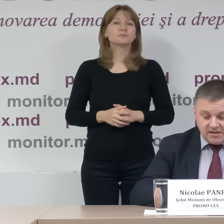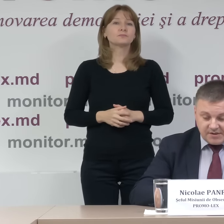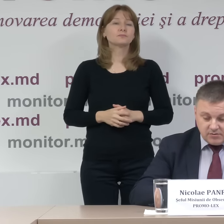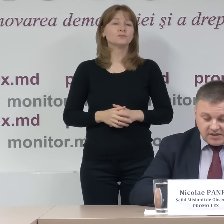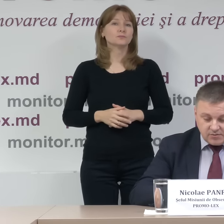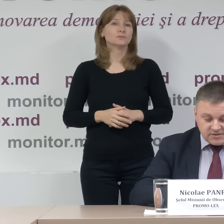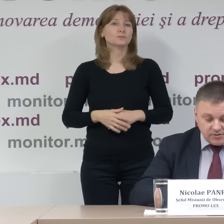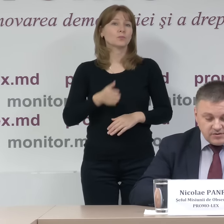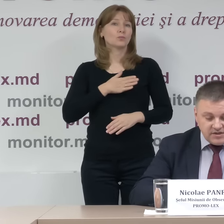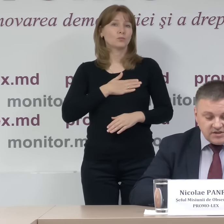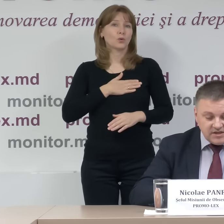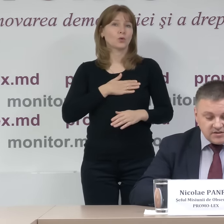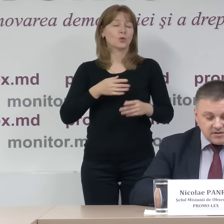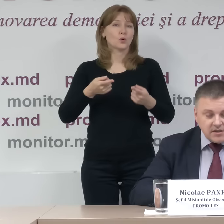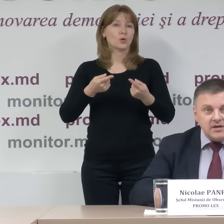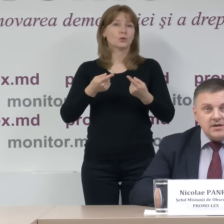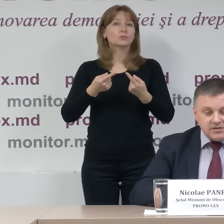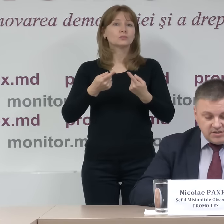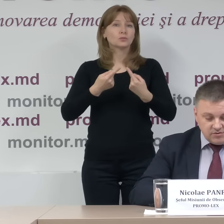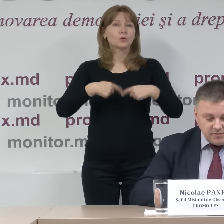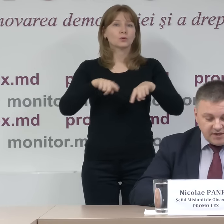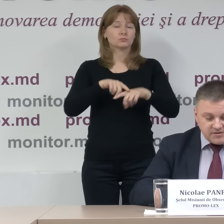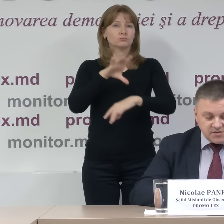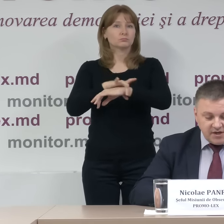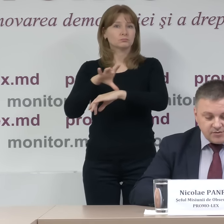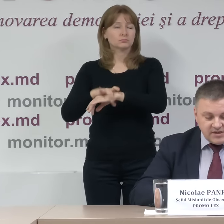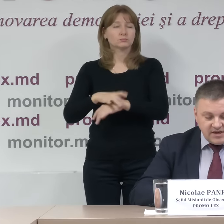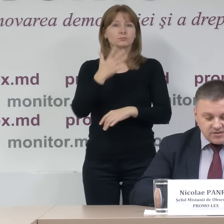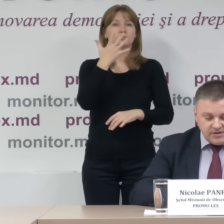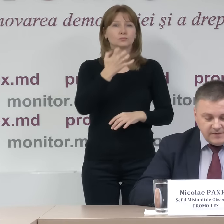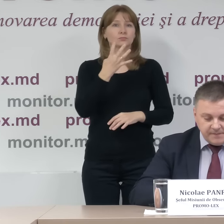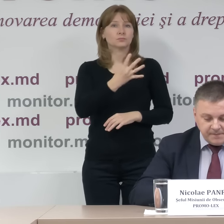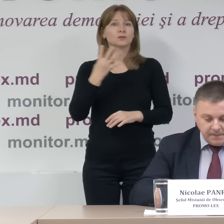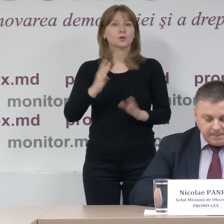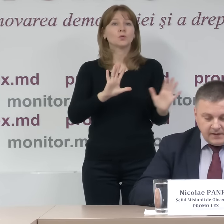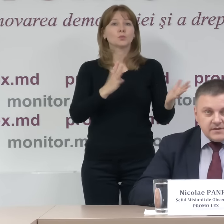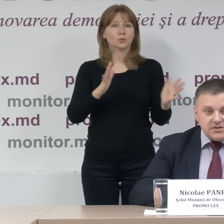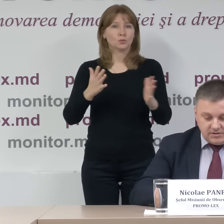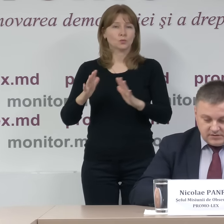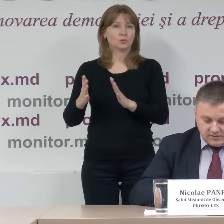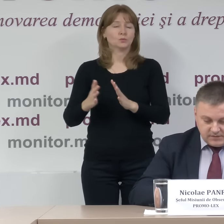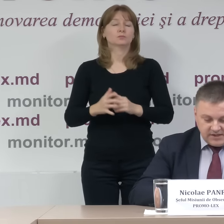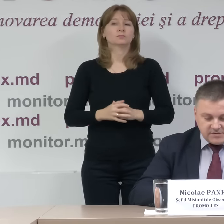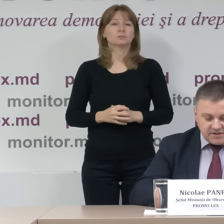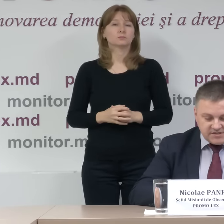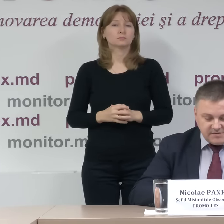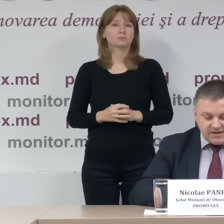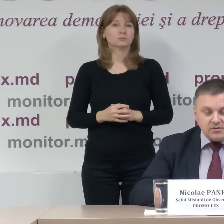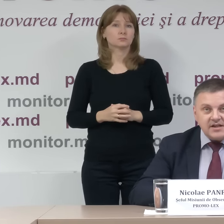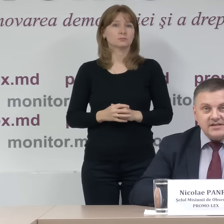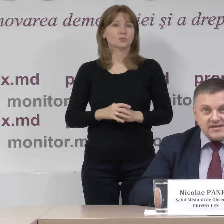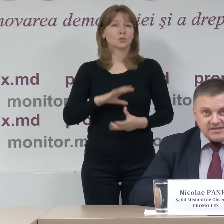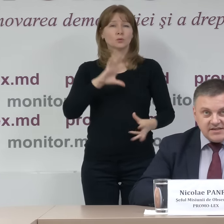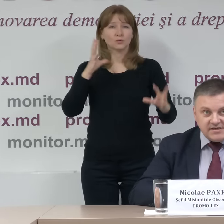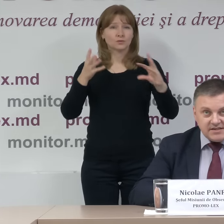echipă centrală a prelucrat cu statut de incident 544 de cazuri deci, ca să precizăm,